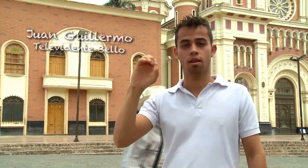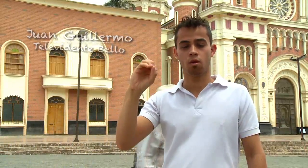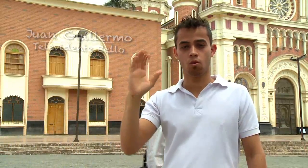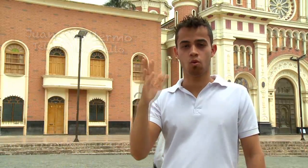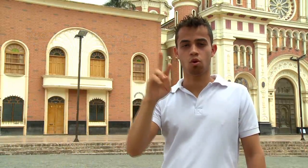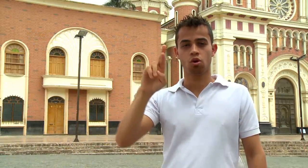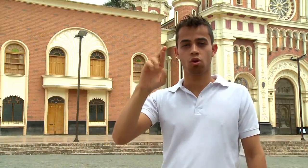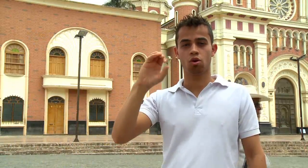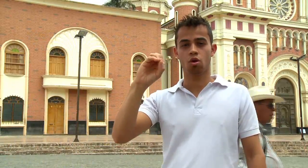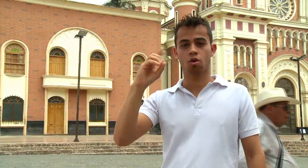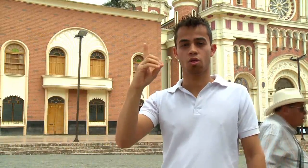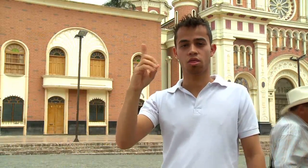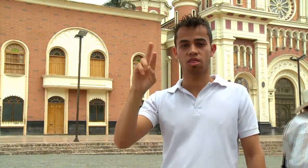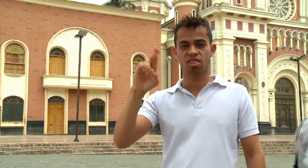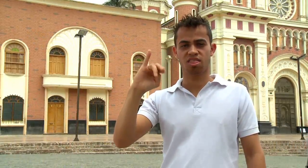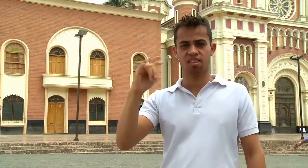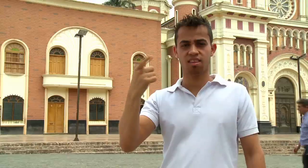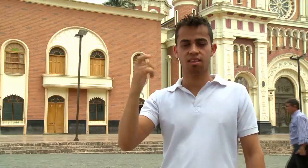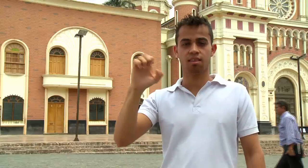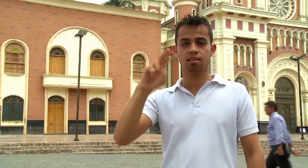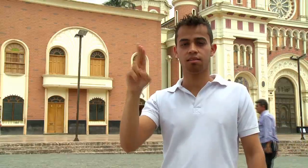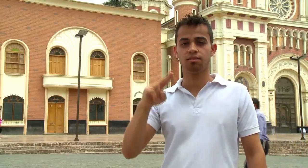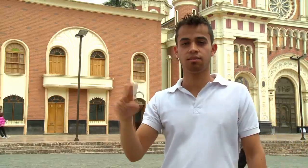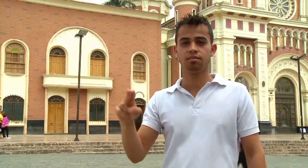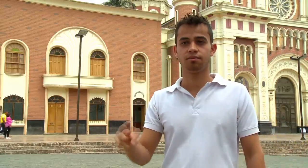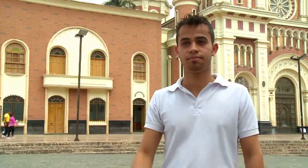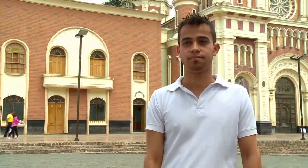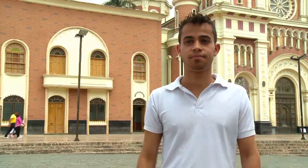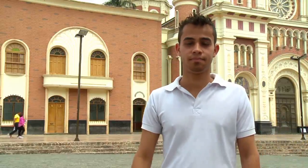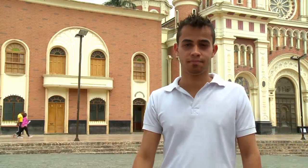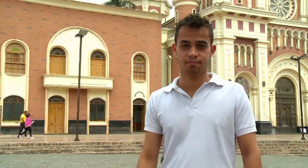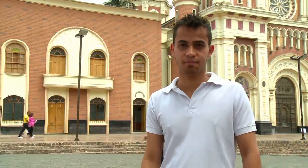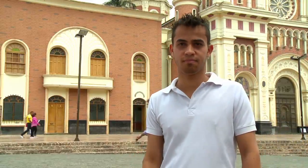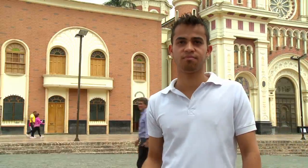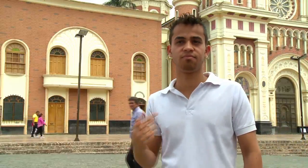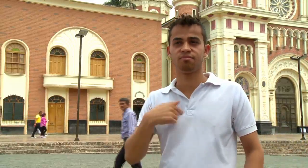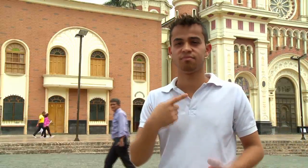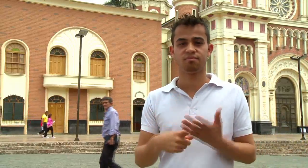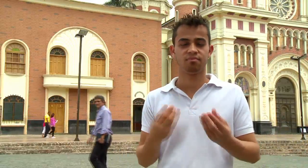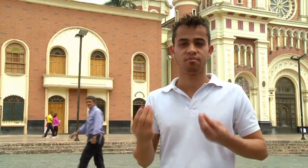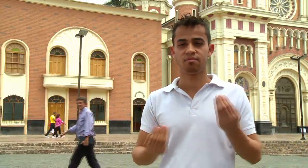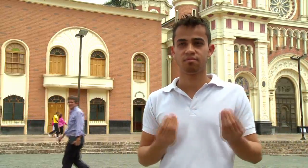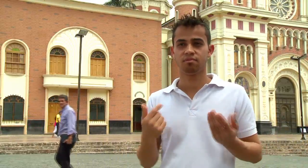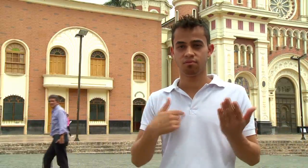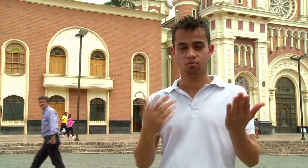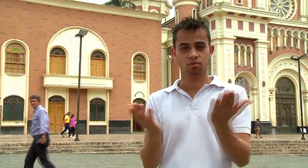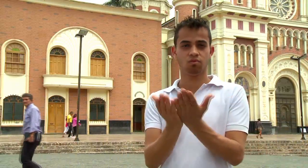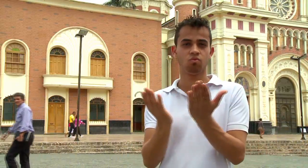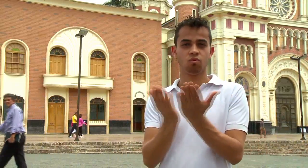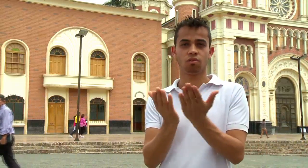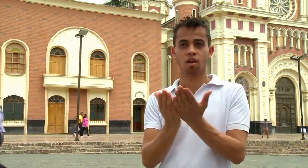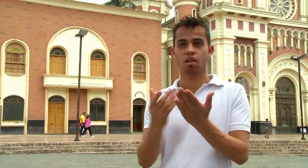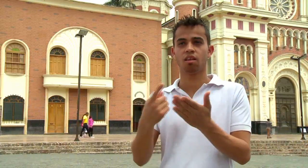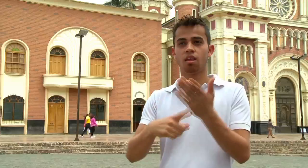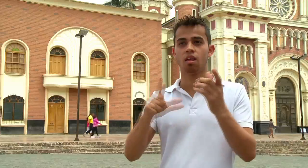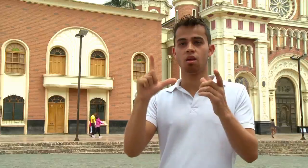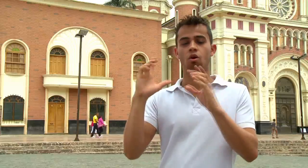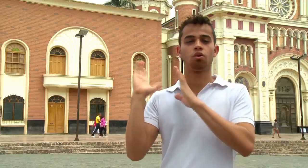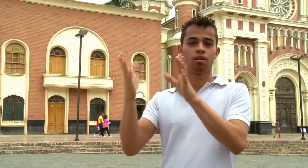Mi nombre es Juan Guillermo Bueno Rodríguez, actualmente voy a estudiar